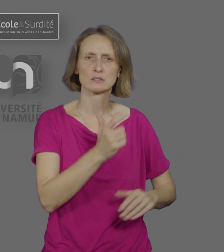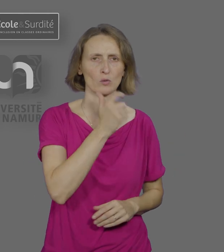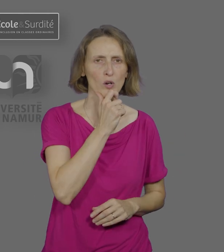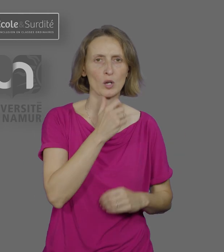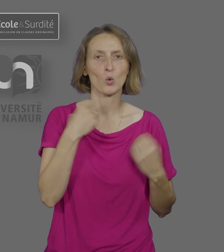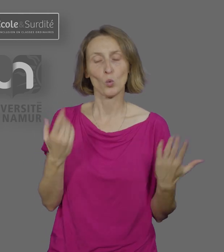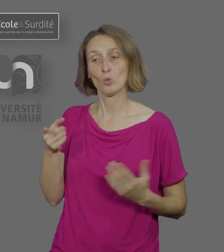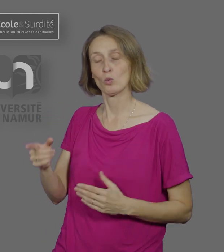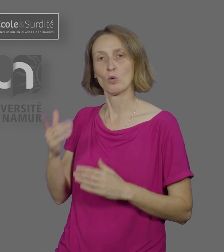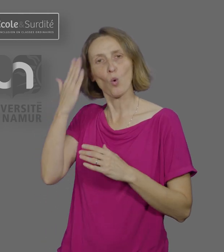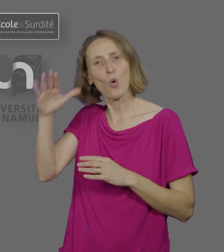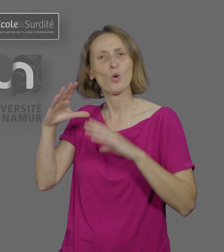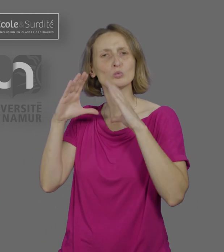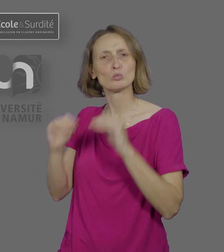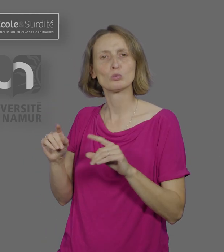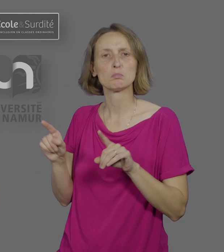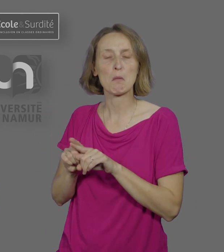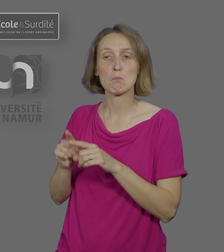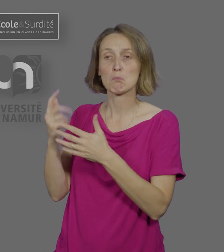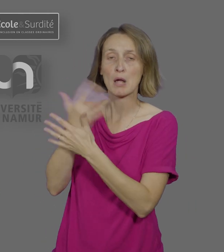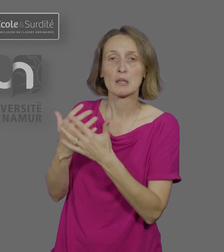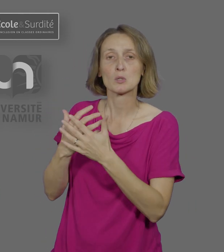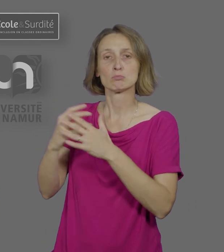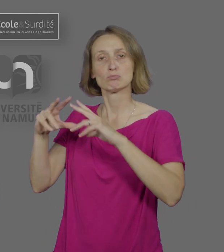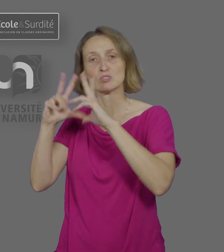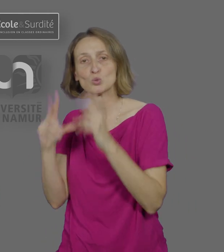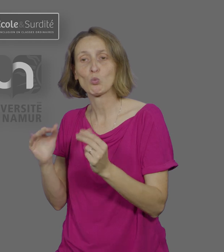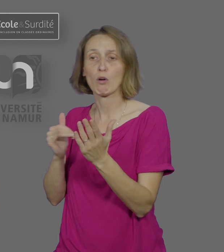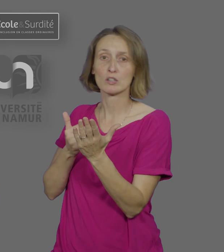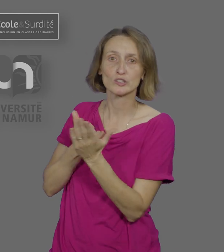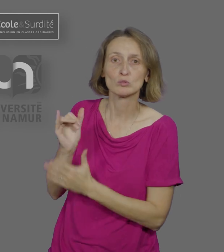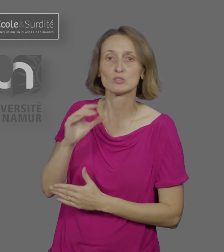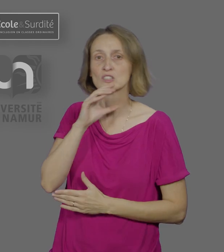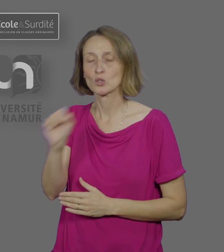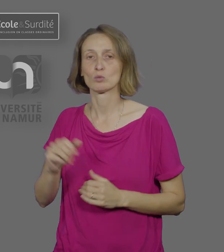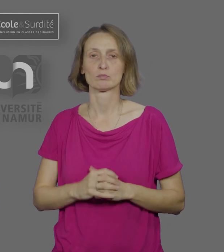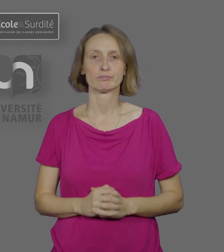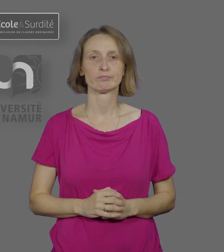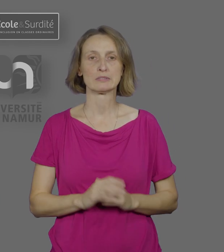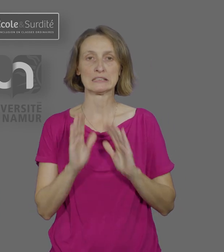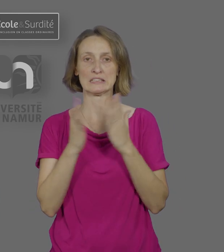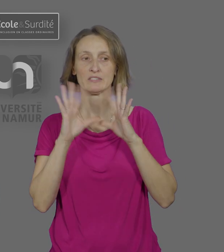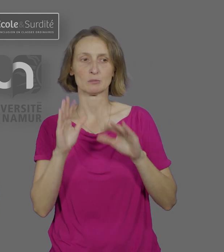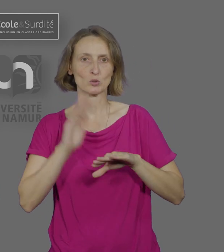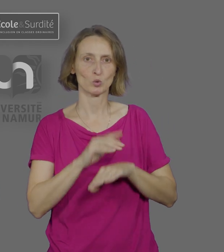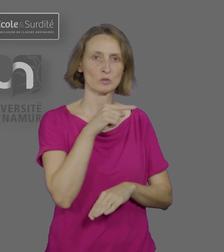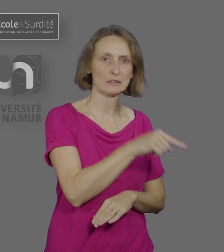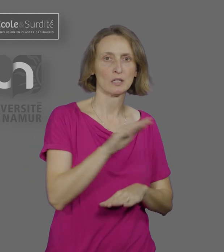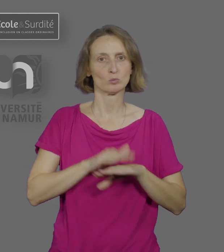ou d'anglais, que dans les disciplines non linguistiques et par exemple les mathématiques. Une attention toute